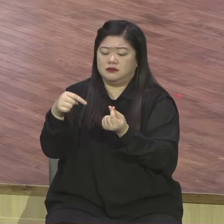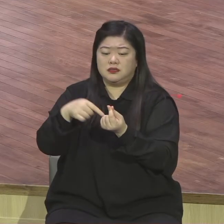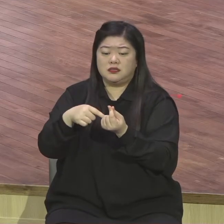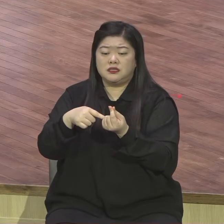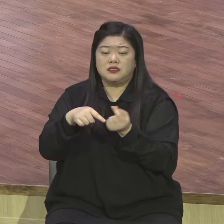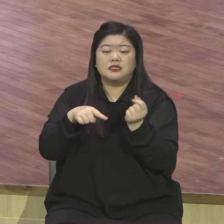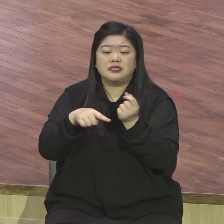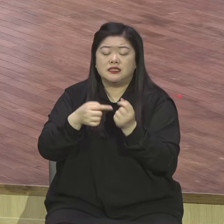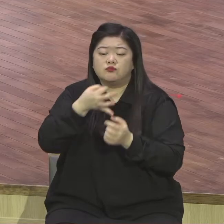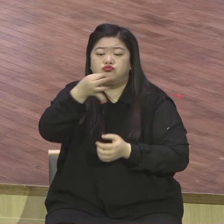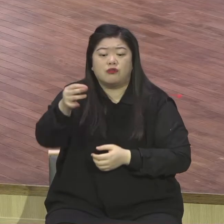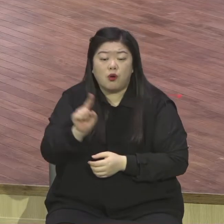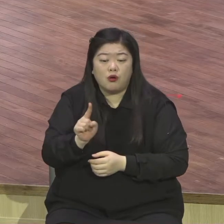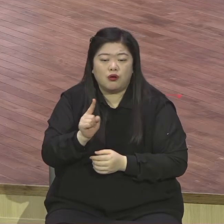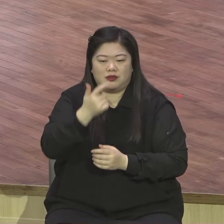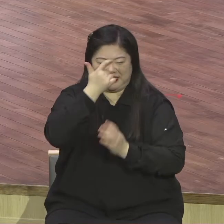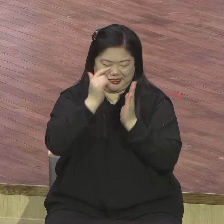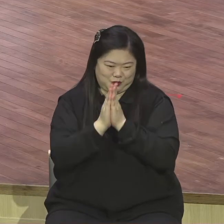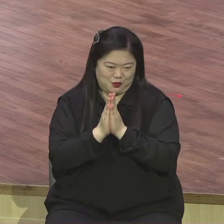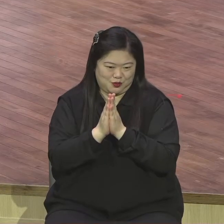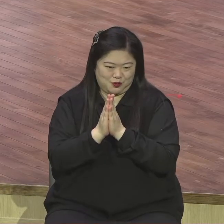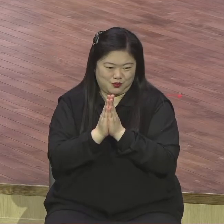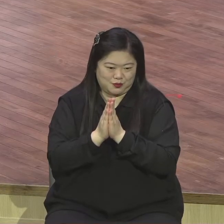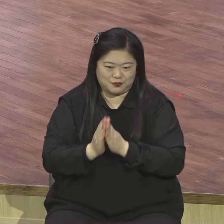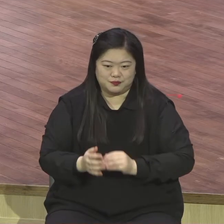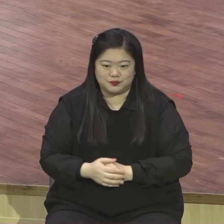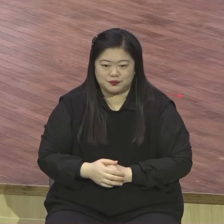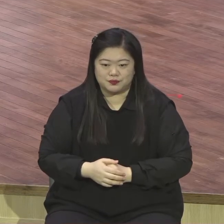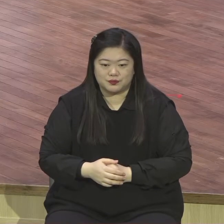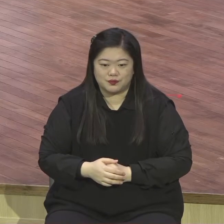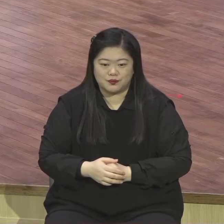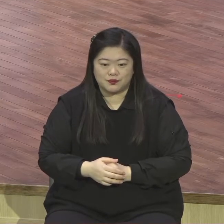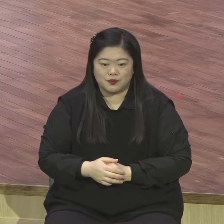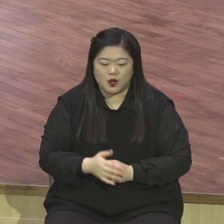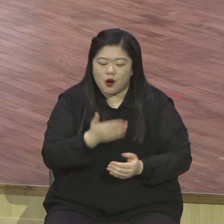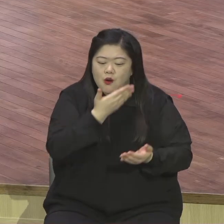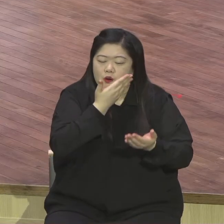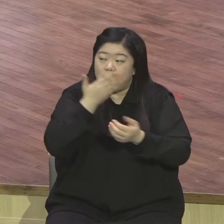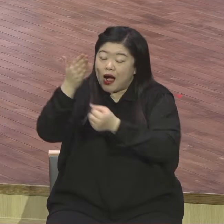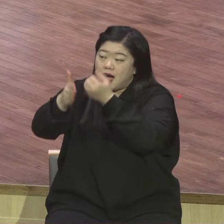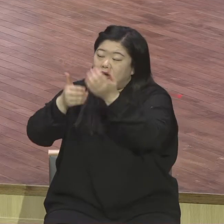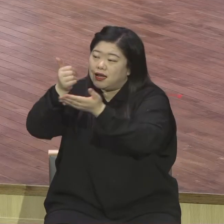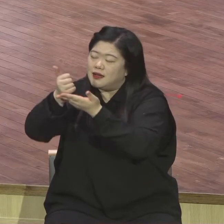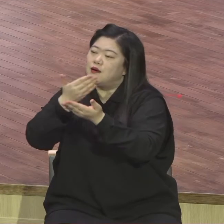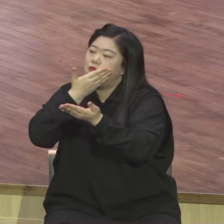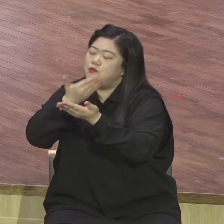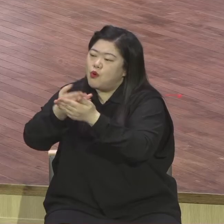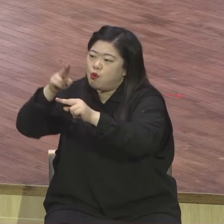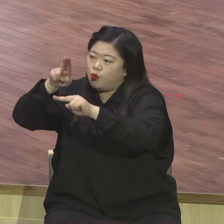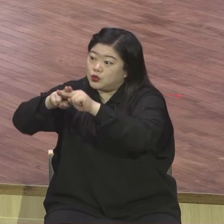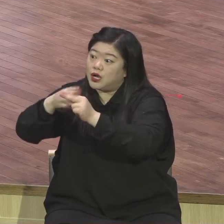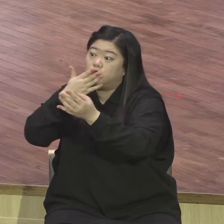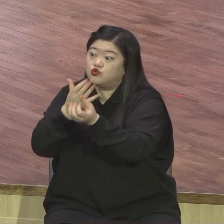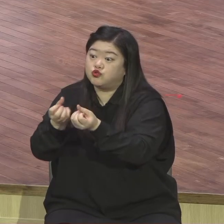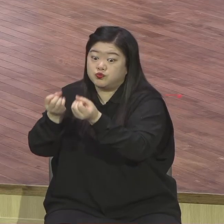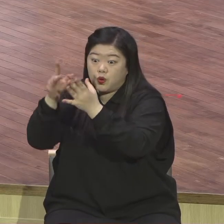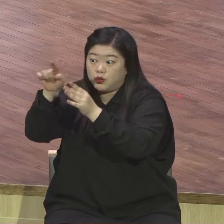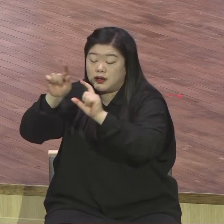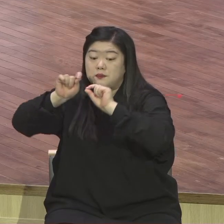보호자의 축복을 가지고 사업하세요 보호자의 축복 가지고 직장생활을 하세요 보호자의 축복